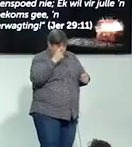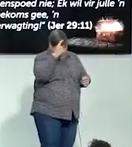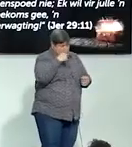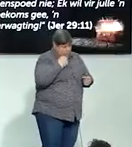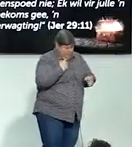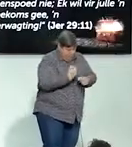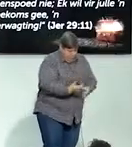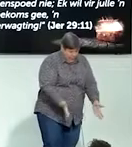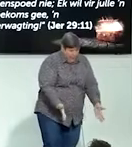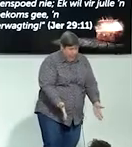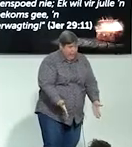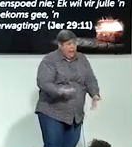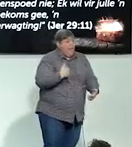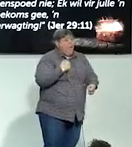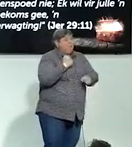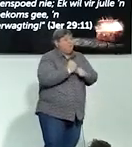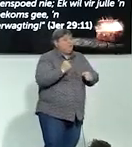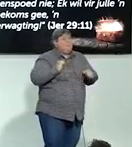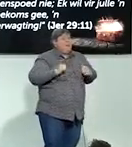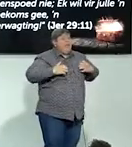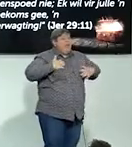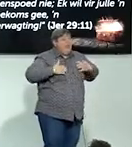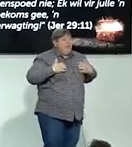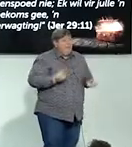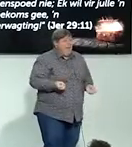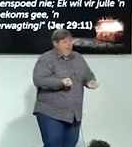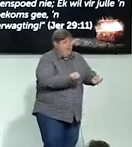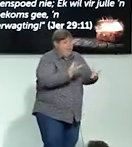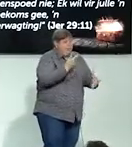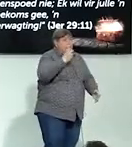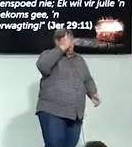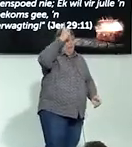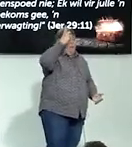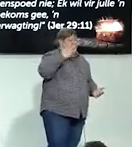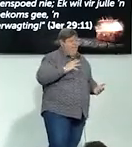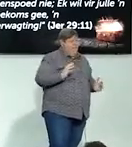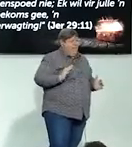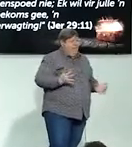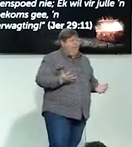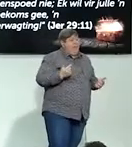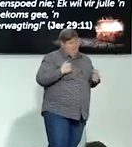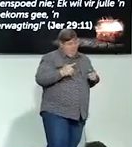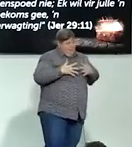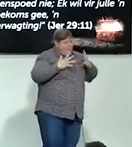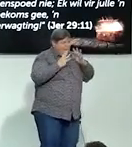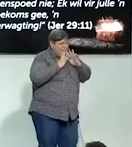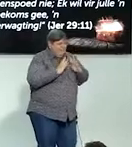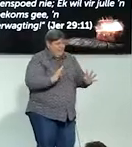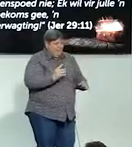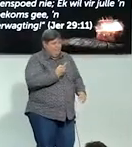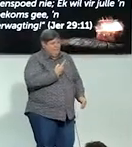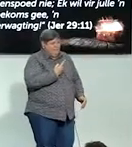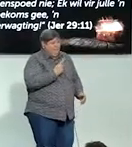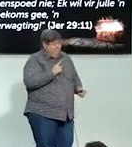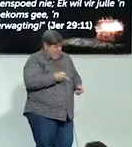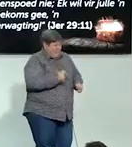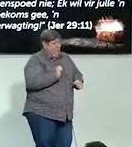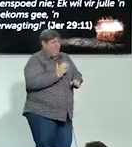doen my leven, wat die Heere wil ek moet doen, en dan het ek meer bevredige, want dit is hierdie werk, ek is waar die Heere my wil hee.